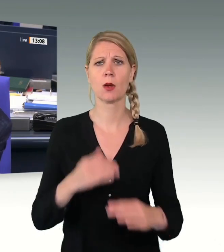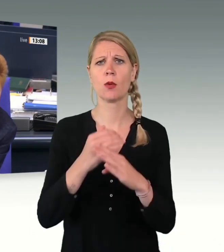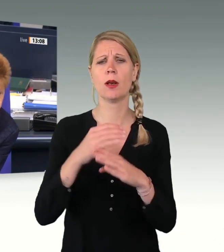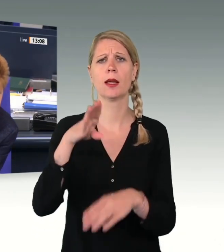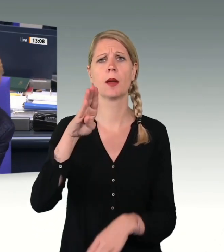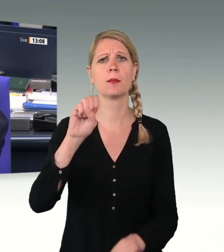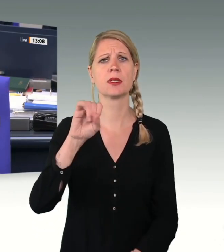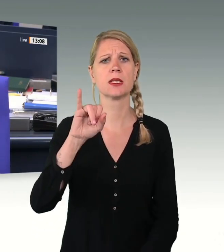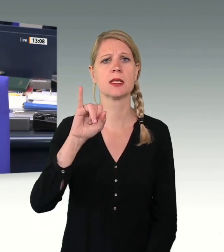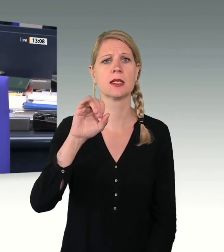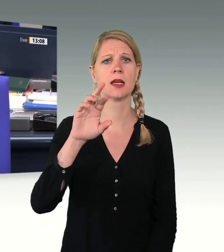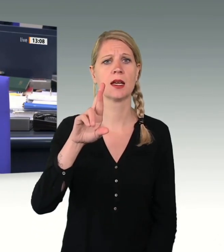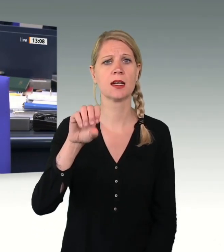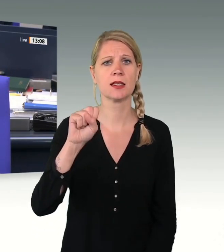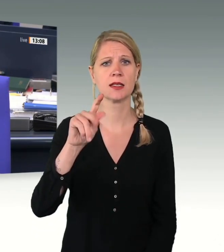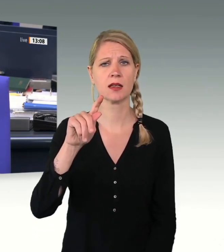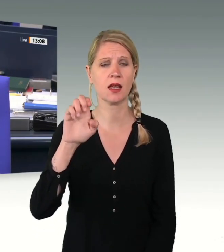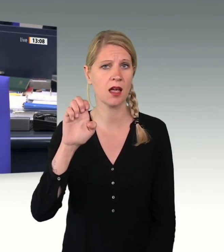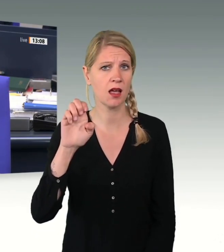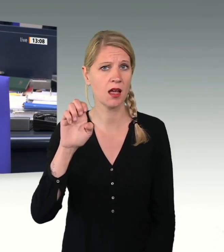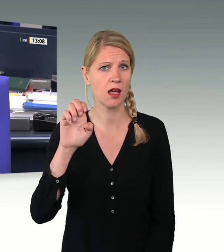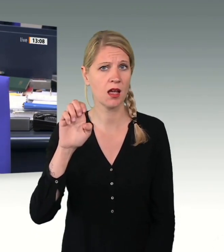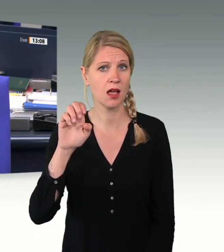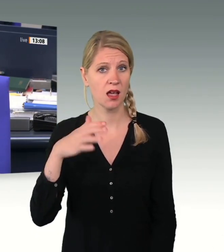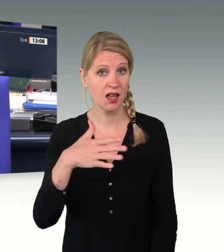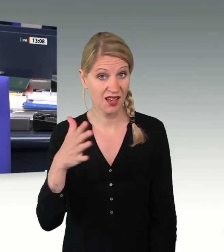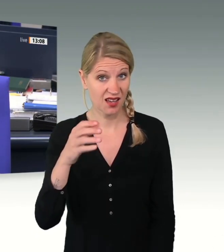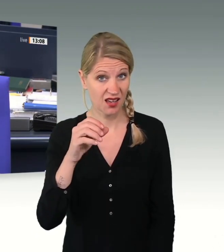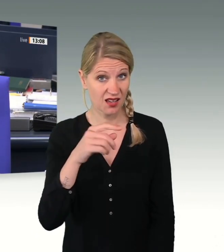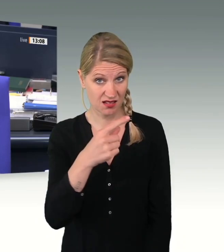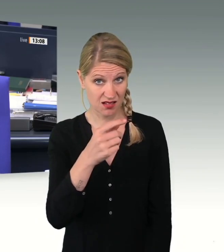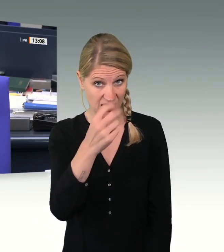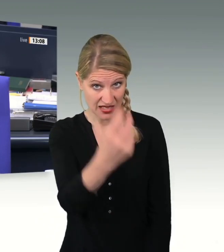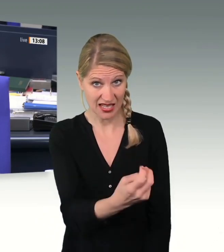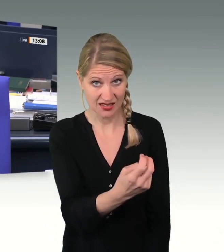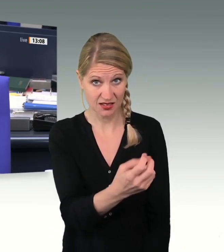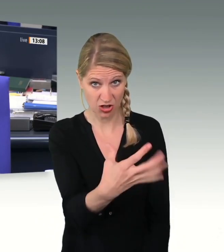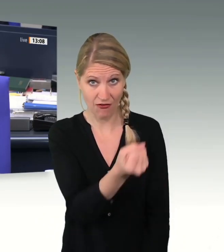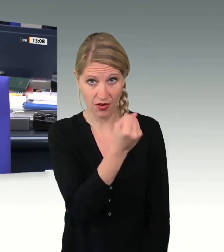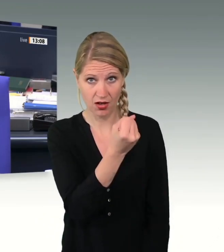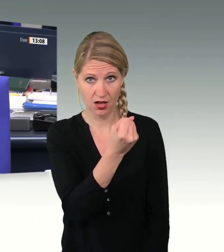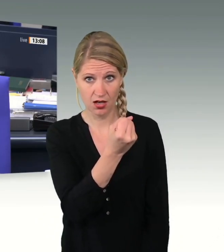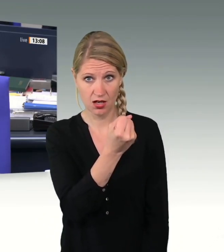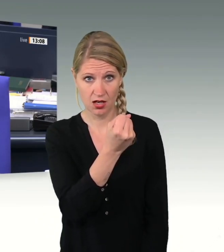Psirske, geht es irgendwie, sich hinzusetzen und einfach...